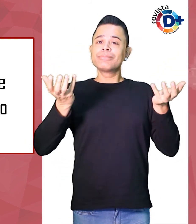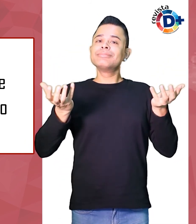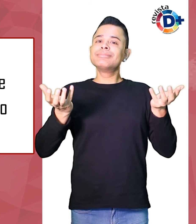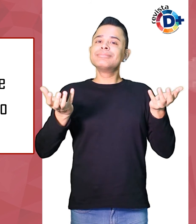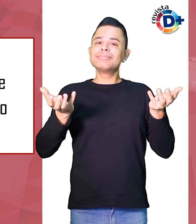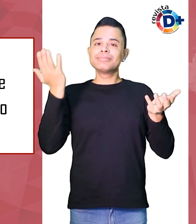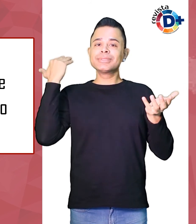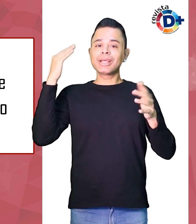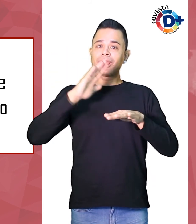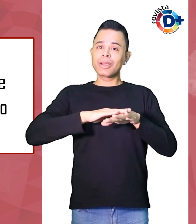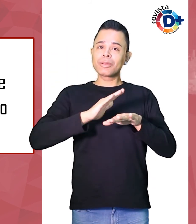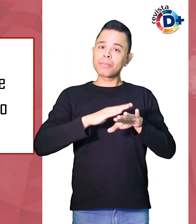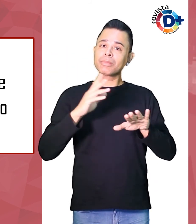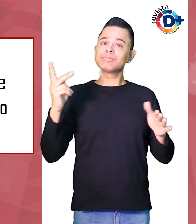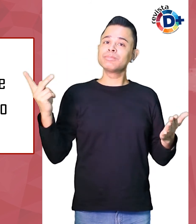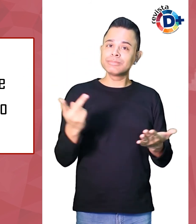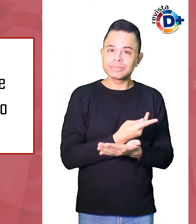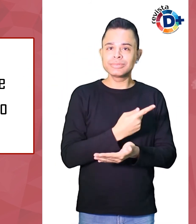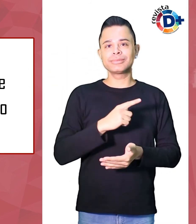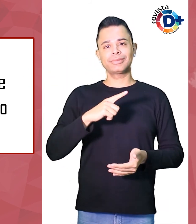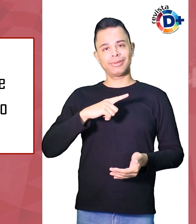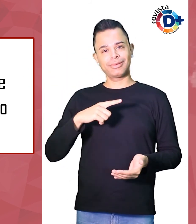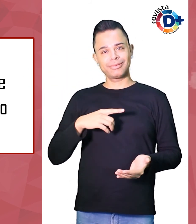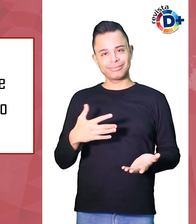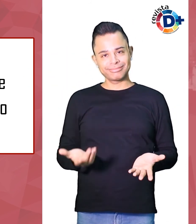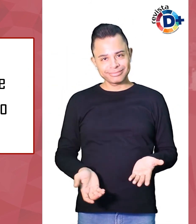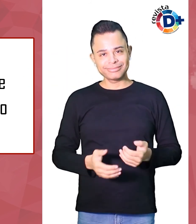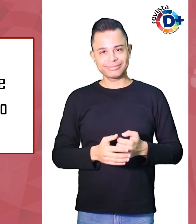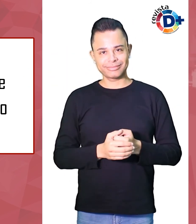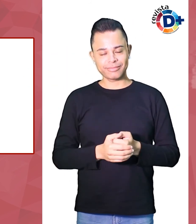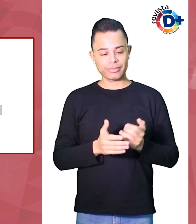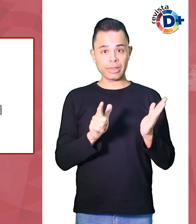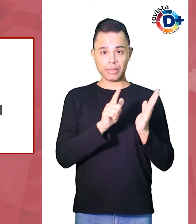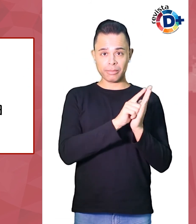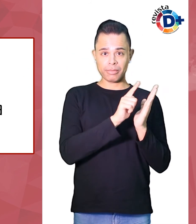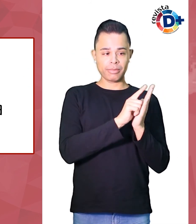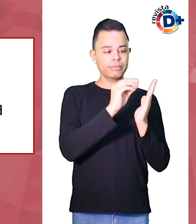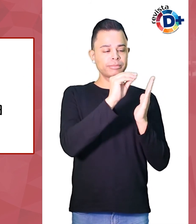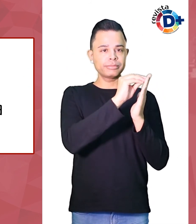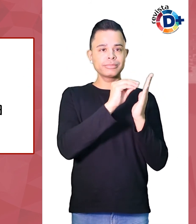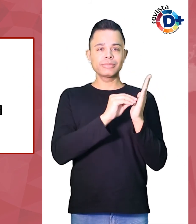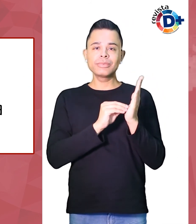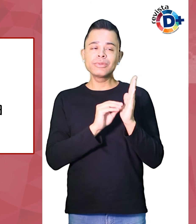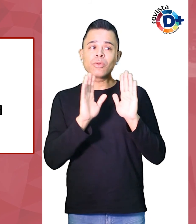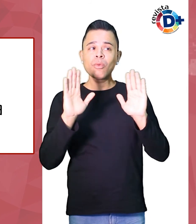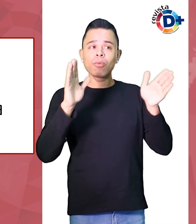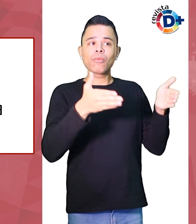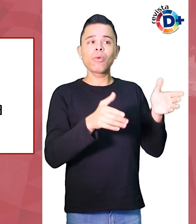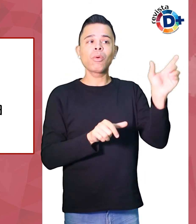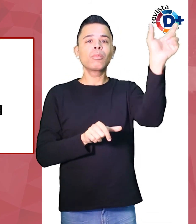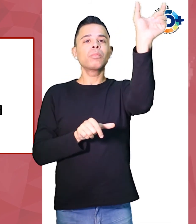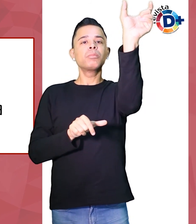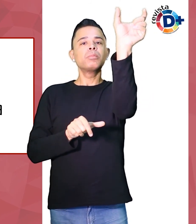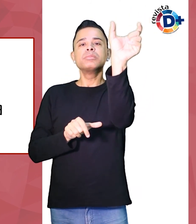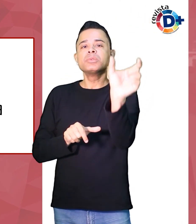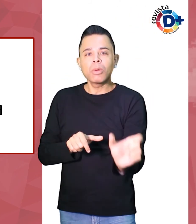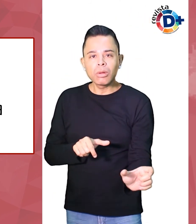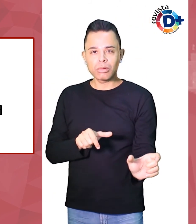Além disso o ideal é que o registro tenha um interlocutor ou seja possa ser lido ou